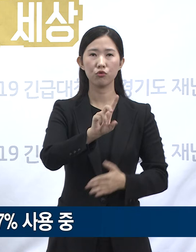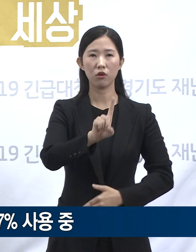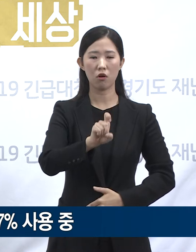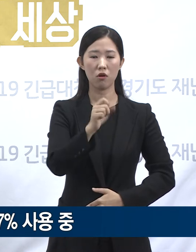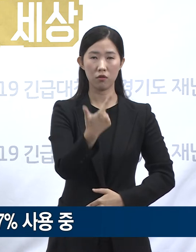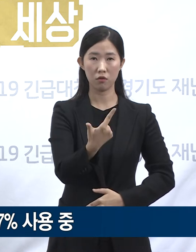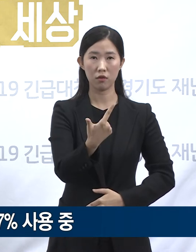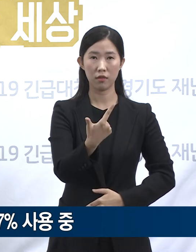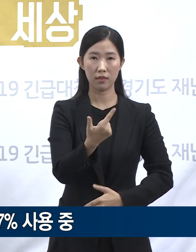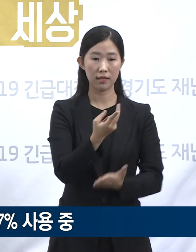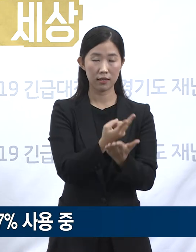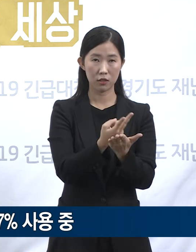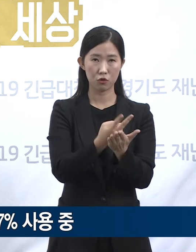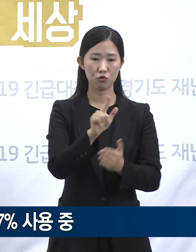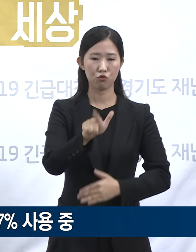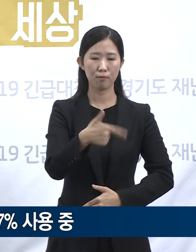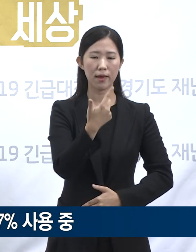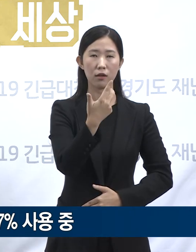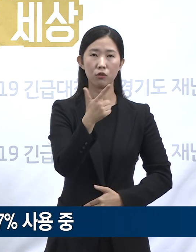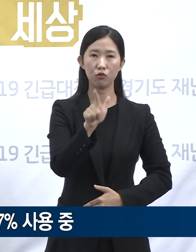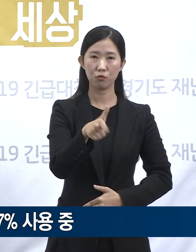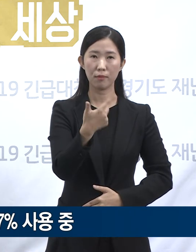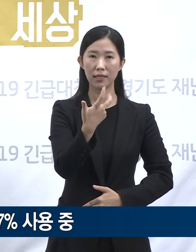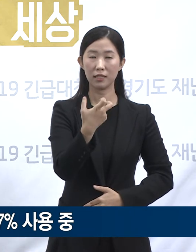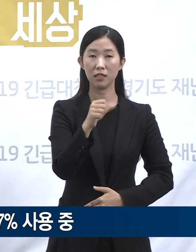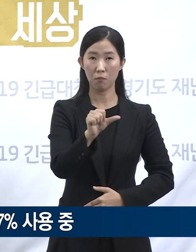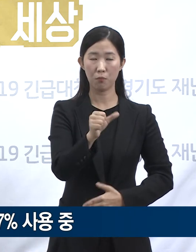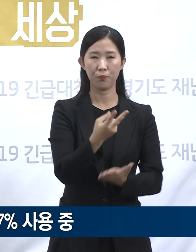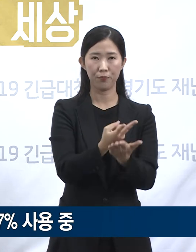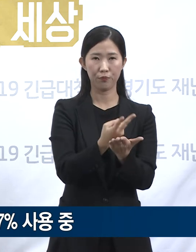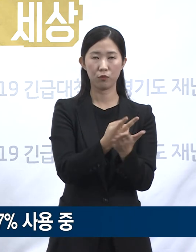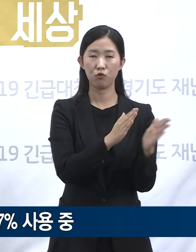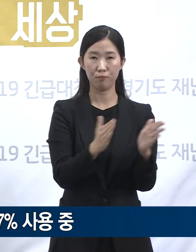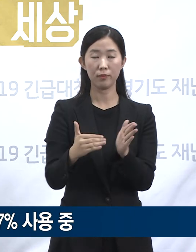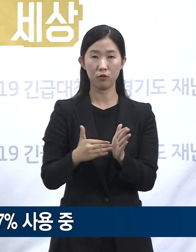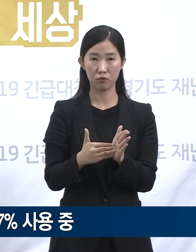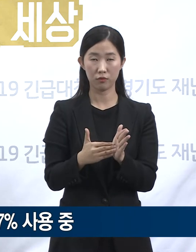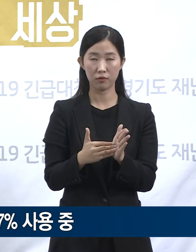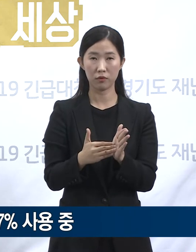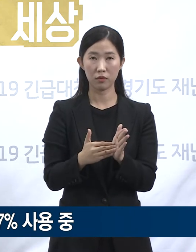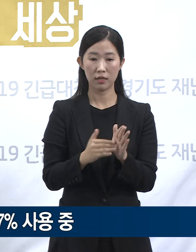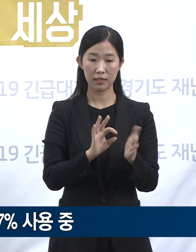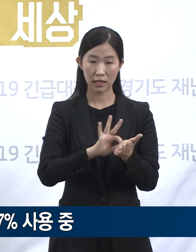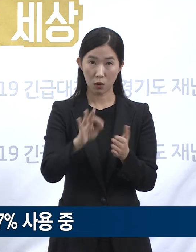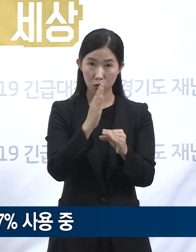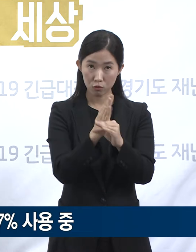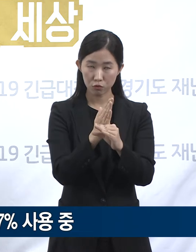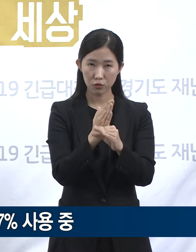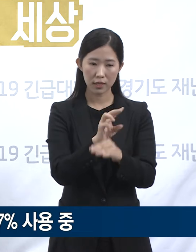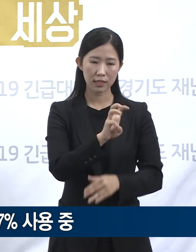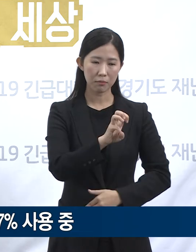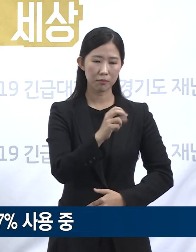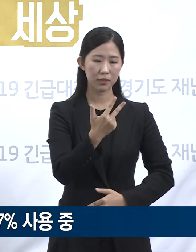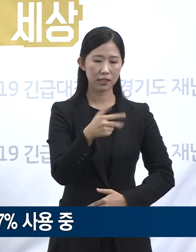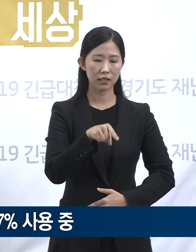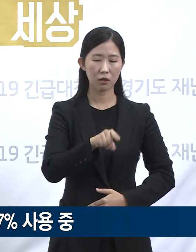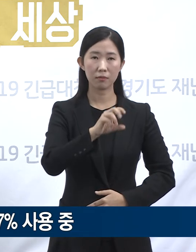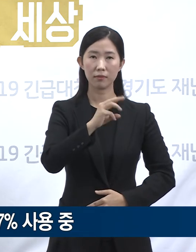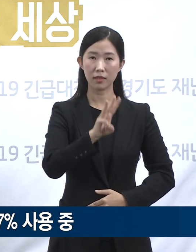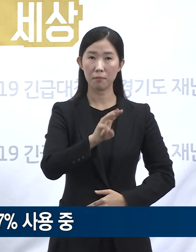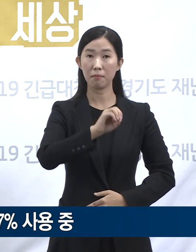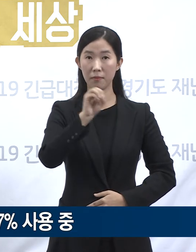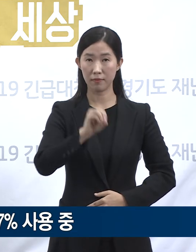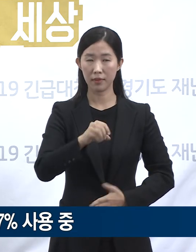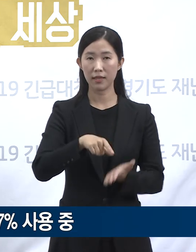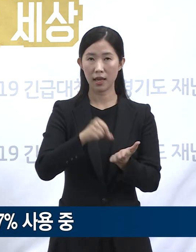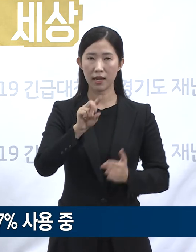675개의 확진자 치료 병상을 확보하고 있습니다. 현재 사용 중인 병상은 그중 37.3%인